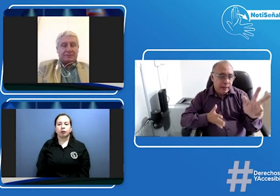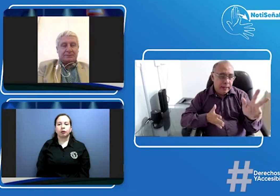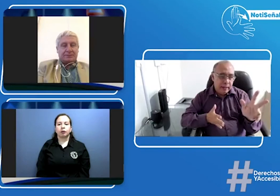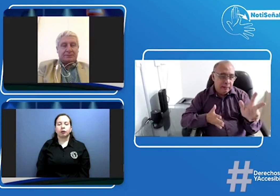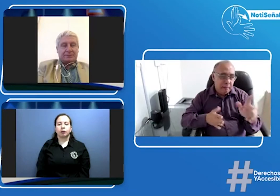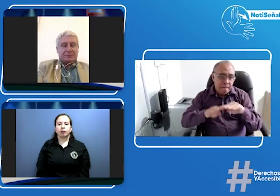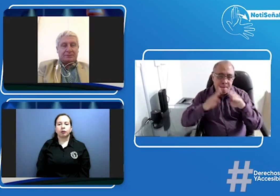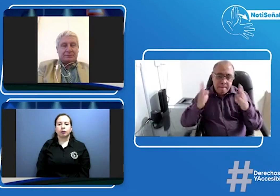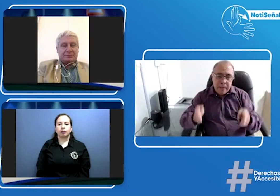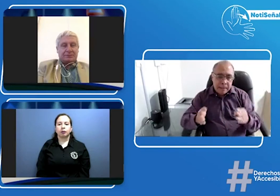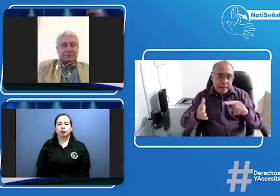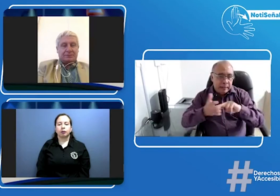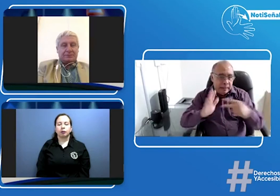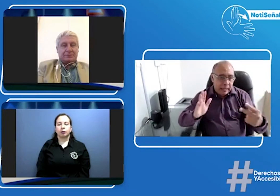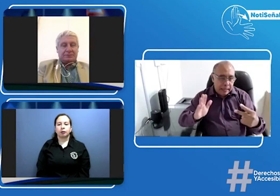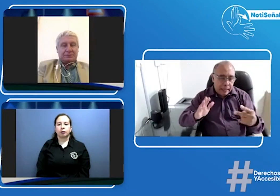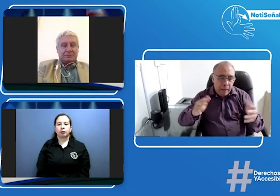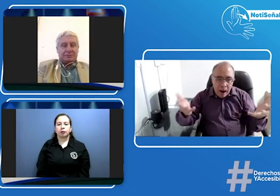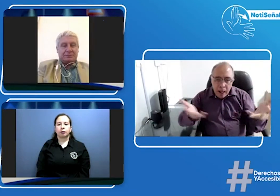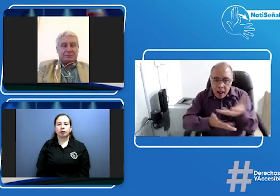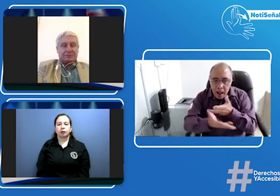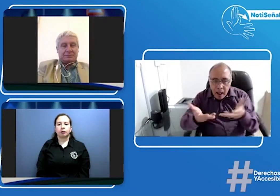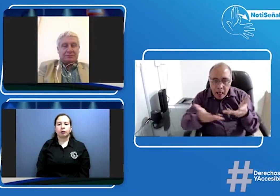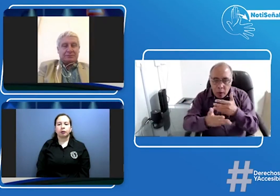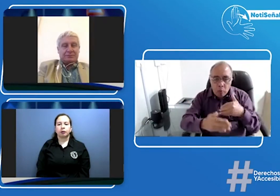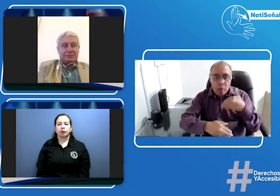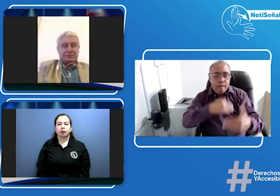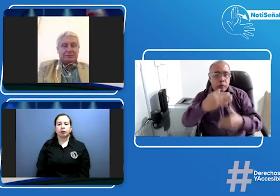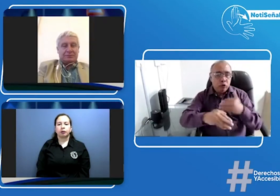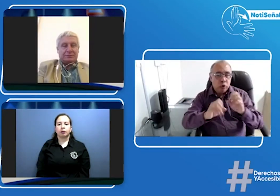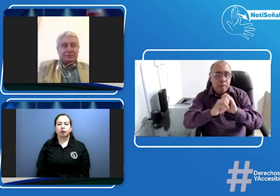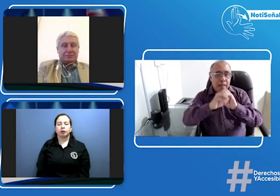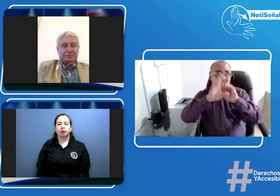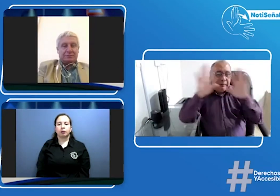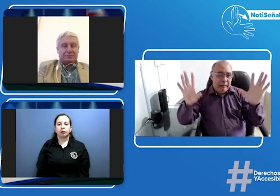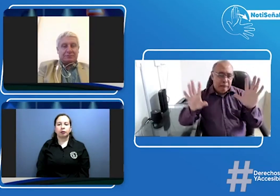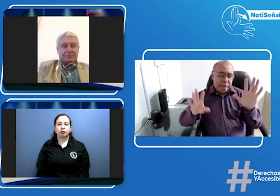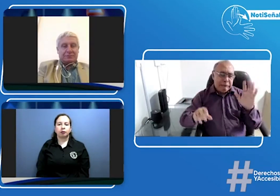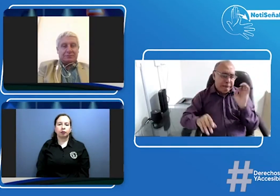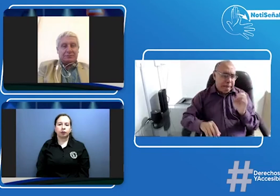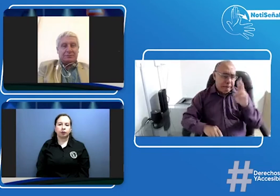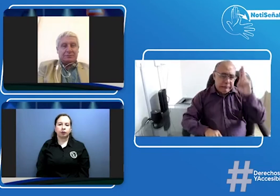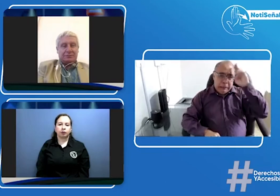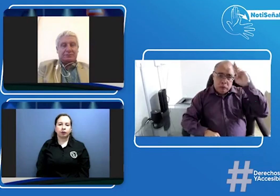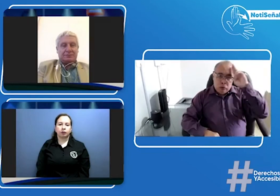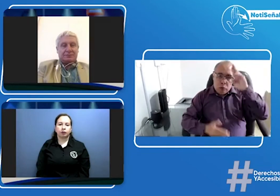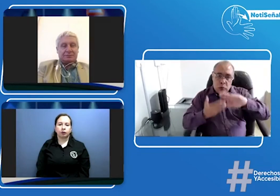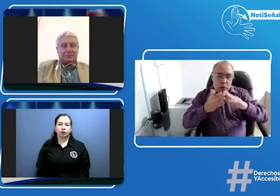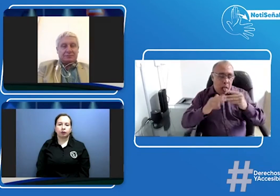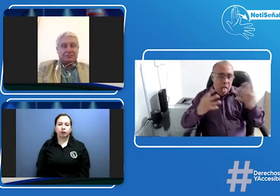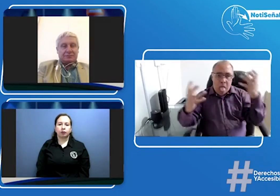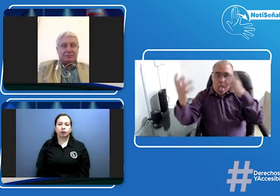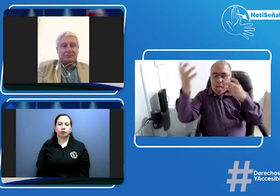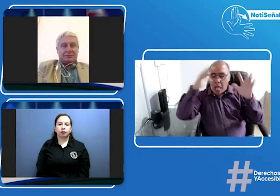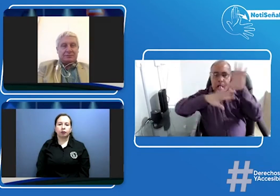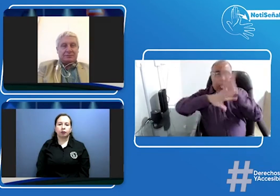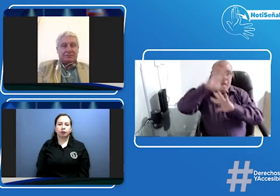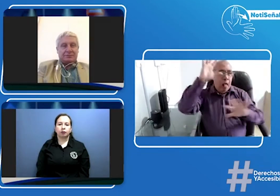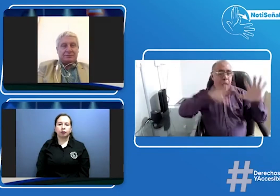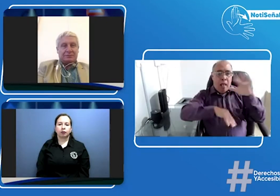de Centros de Enseñanza Automovilística a todos para que esto se le pueda dar viabilidad y que se pueda dar una claridad